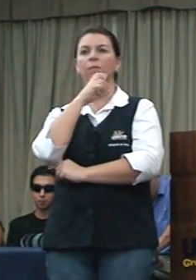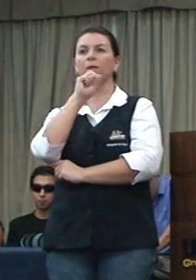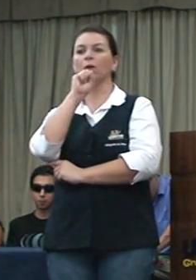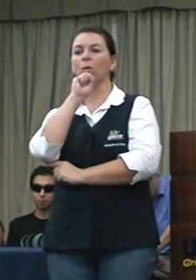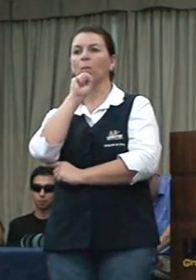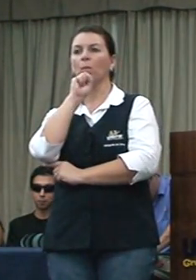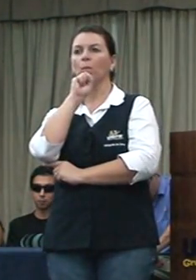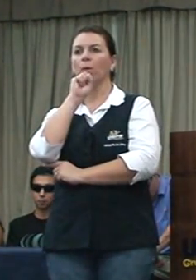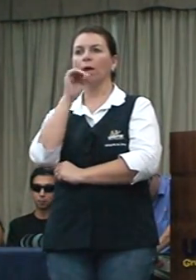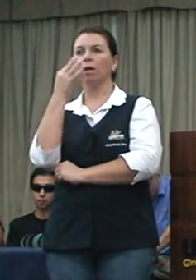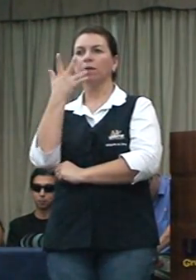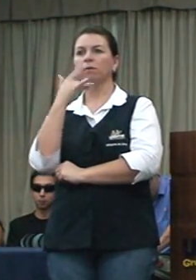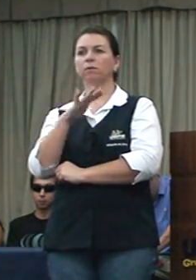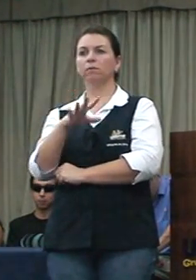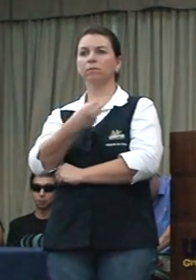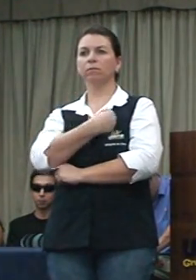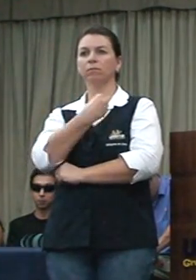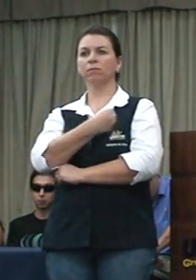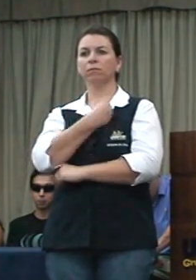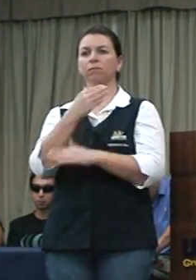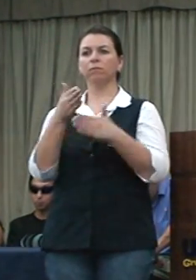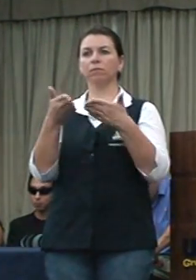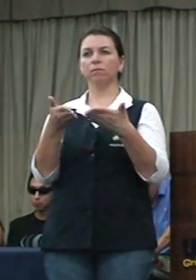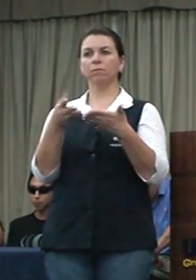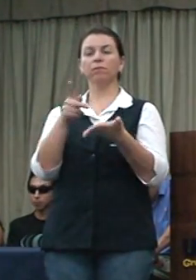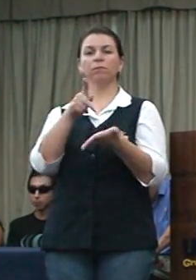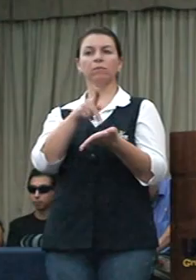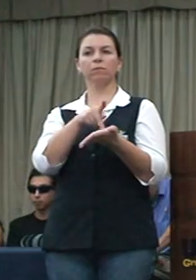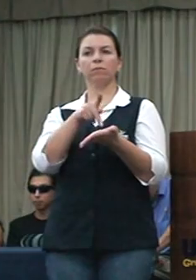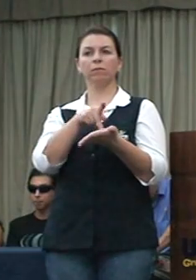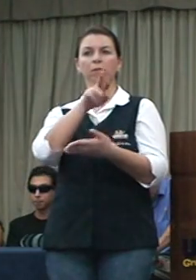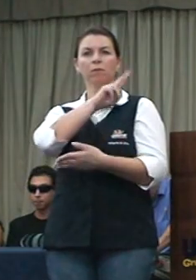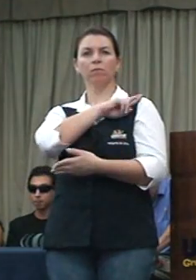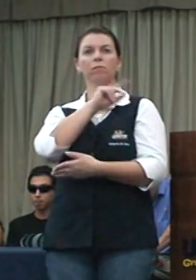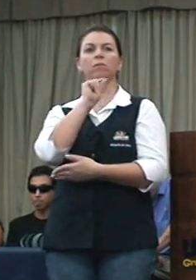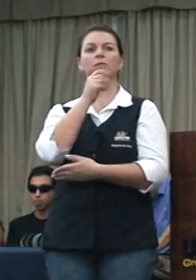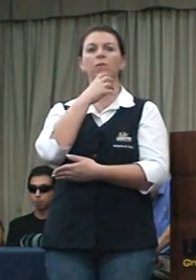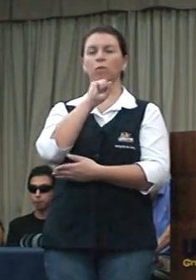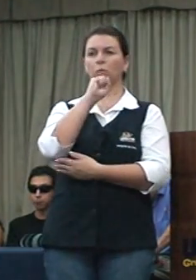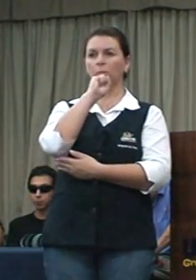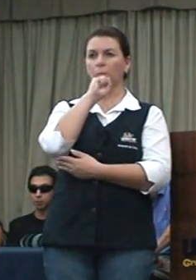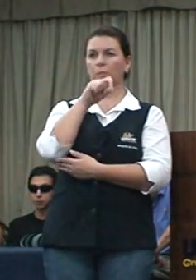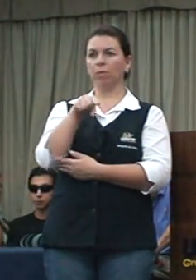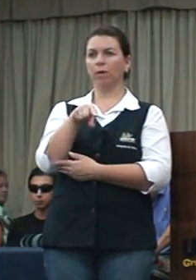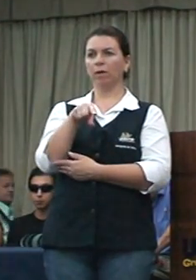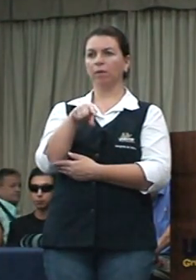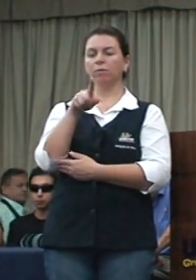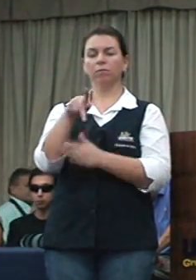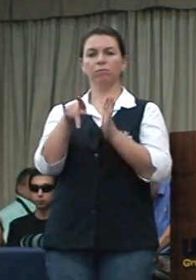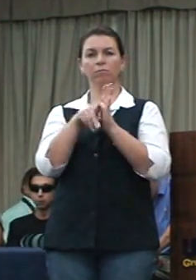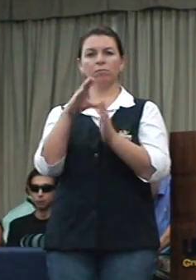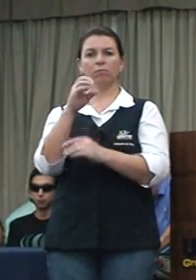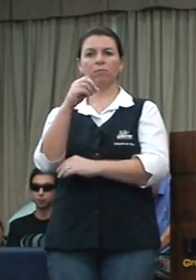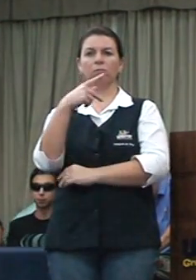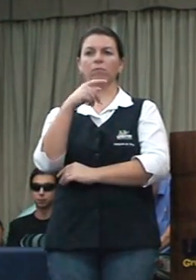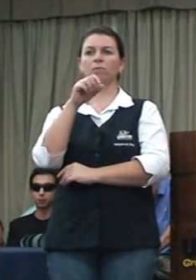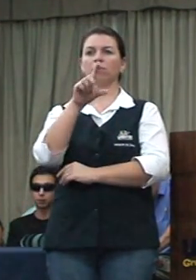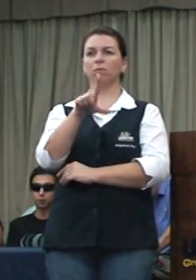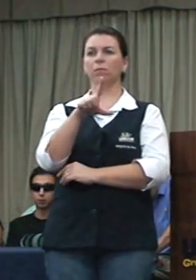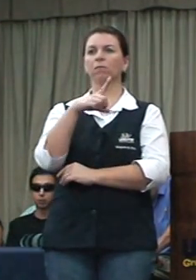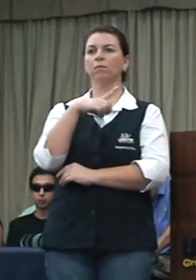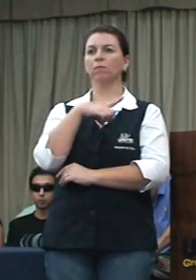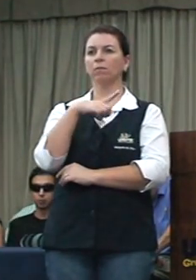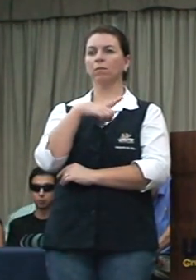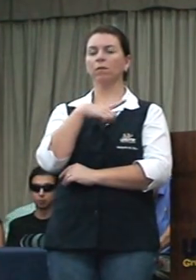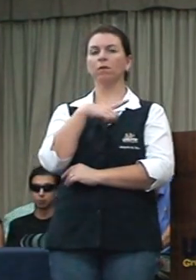crianças que está aqui presente comigo hoje. E na verdade nunca foi a responsabilidade do pai, a rede da distribuição da Coppel, que estava no